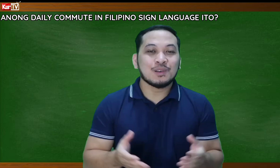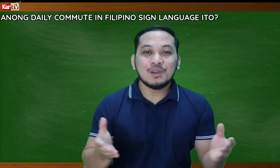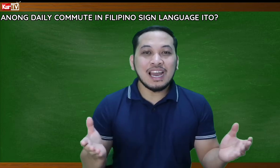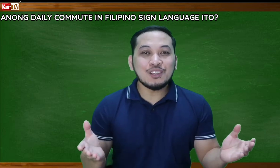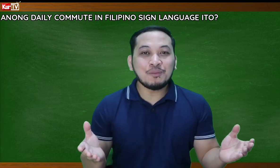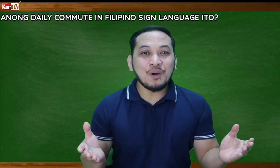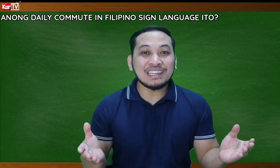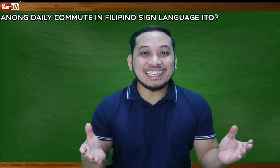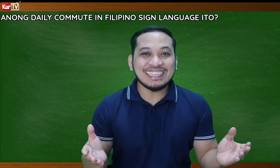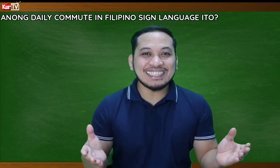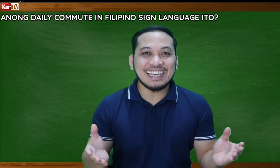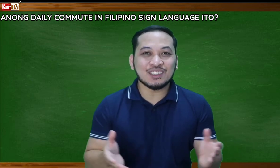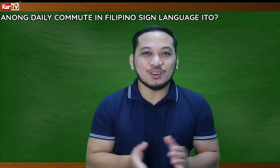Pahulaan niyo po ang senyas na ito.